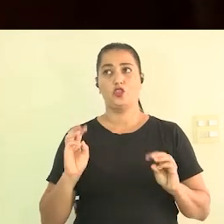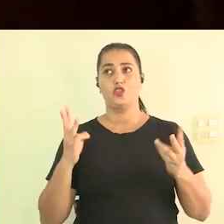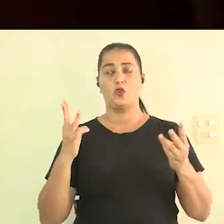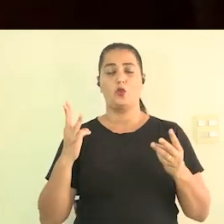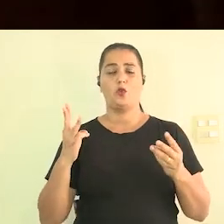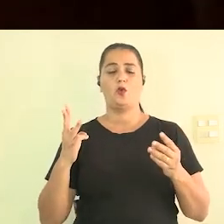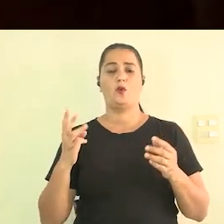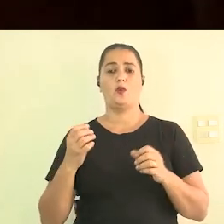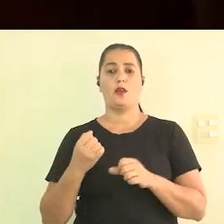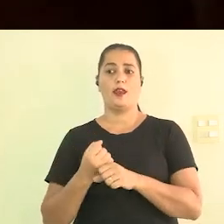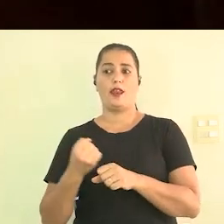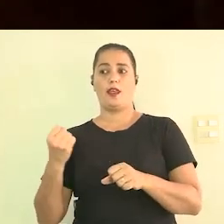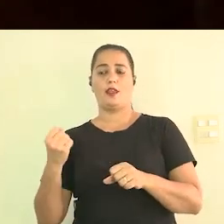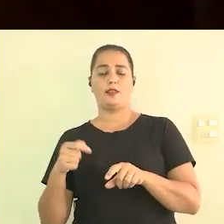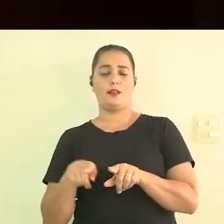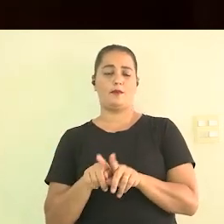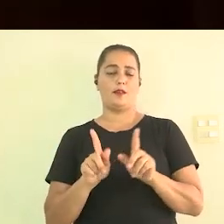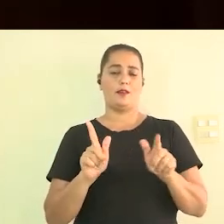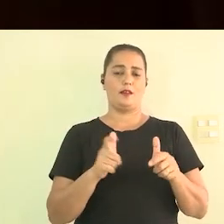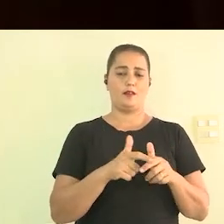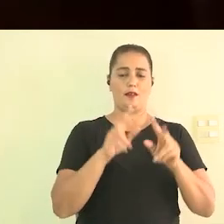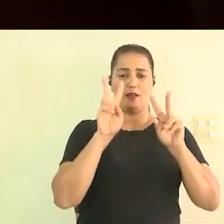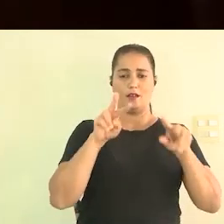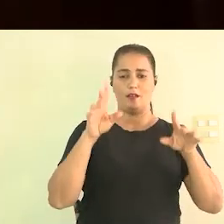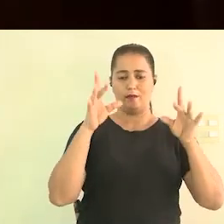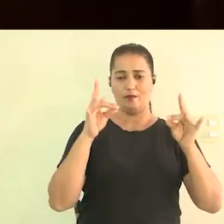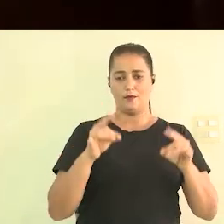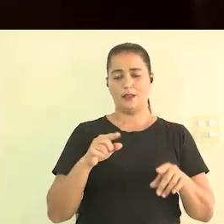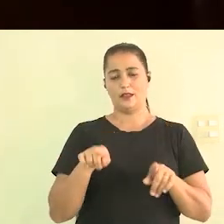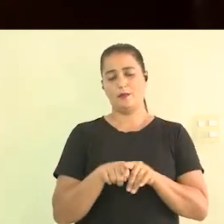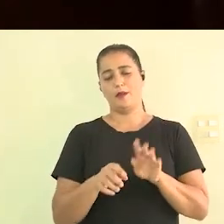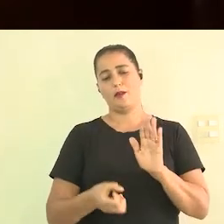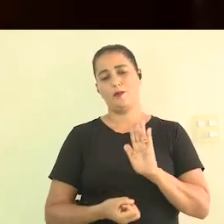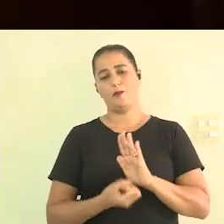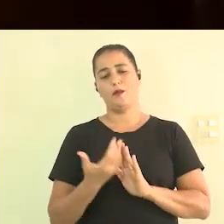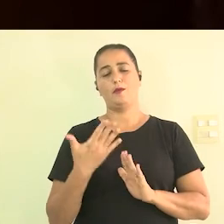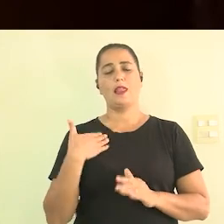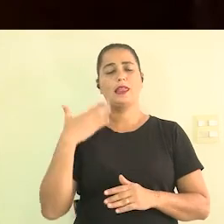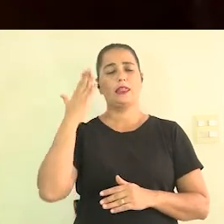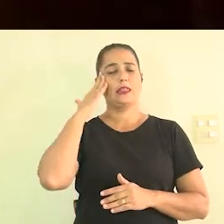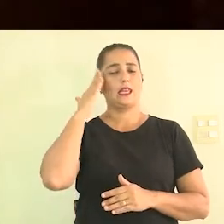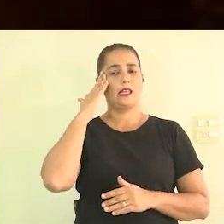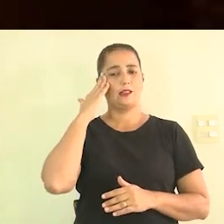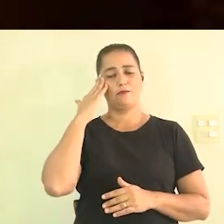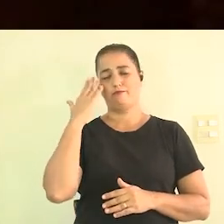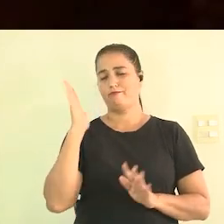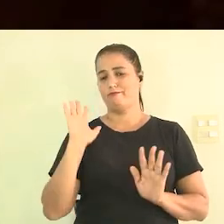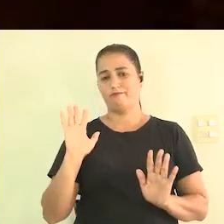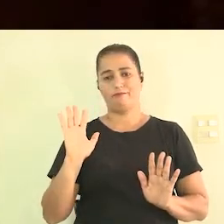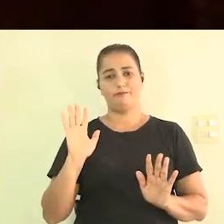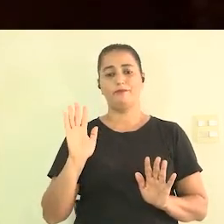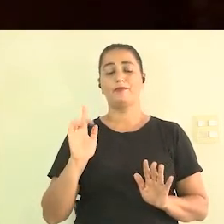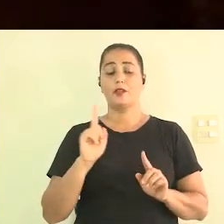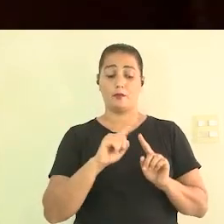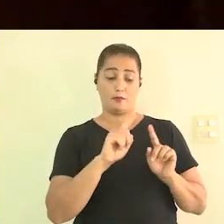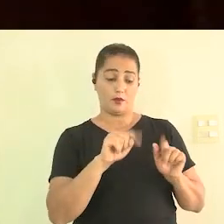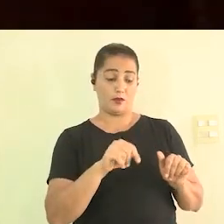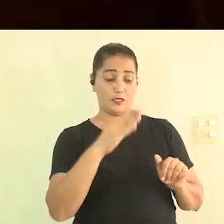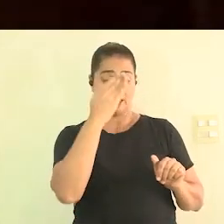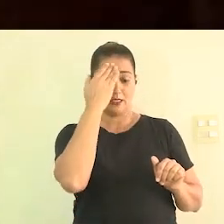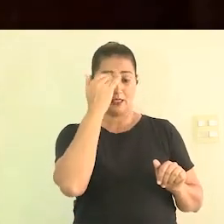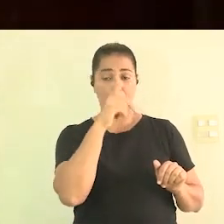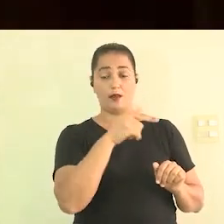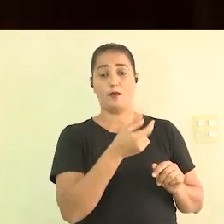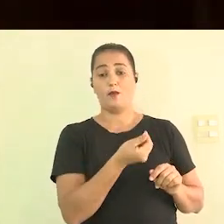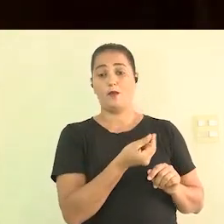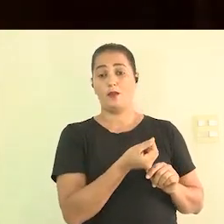sou produtora e entendo isso perfeitamente primeiro que os projetos a gente sabe quanto eles custam só é você olhar lá que ele é público a